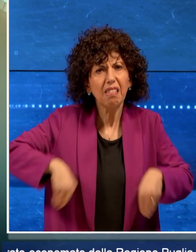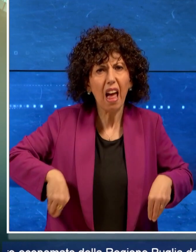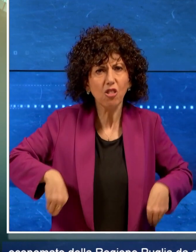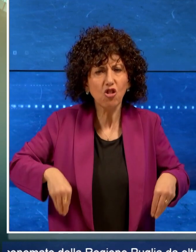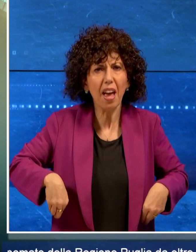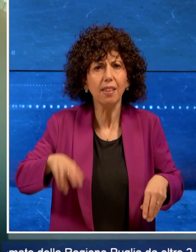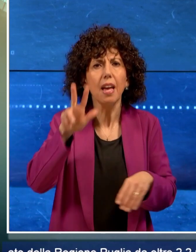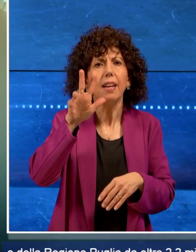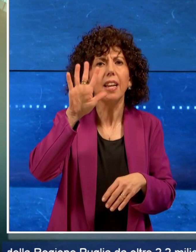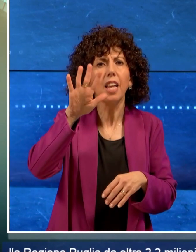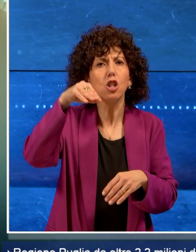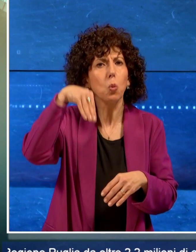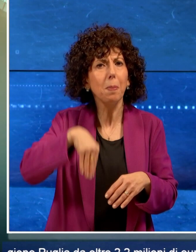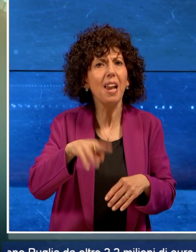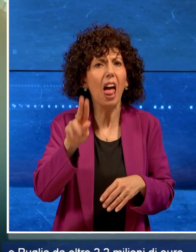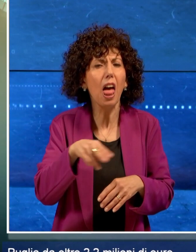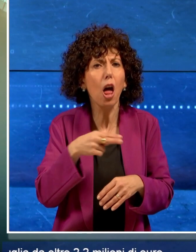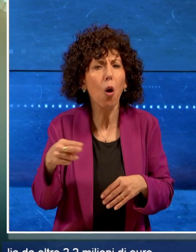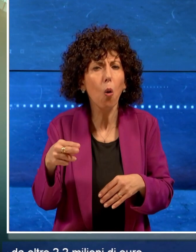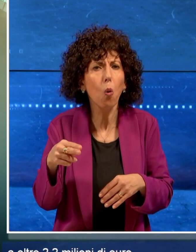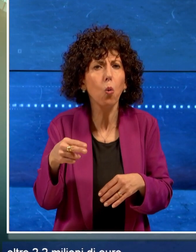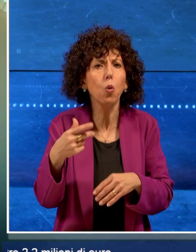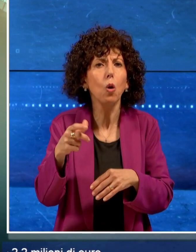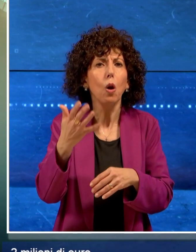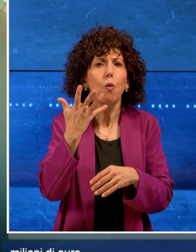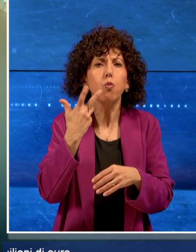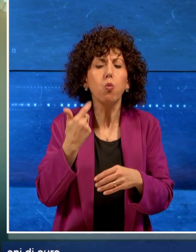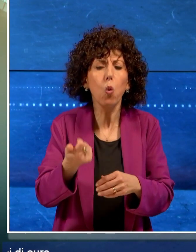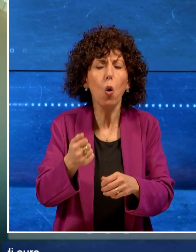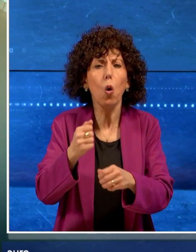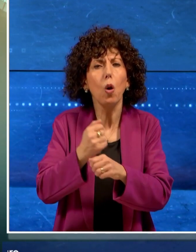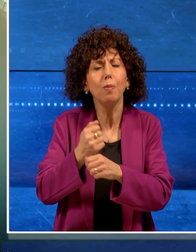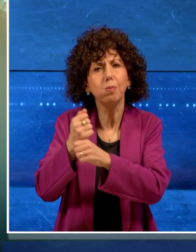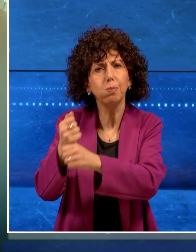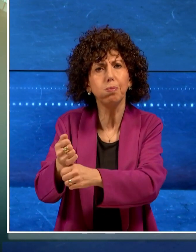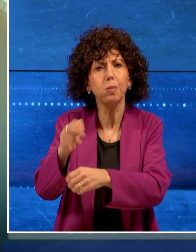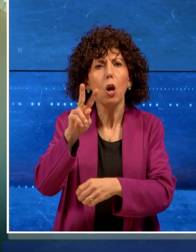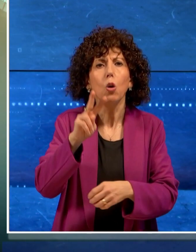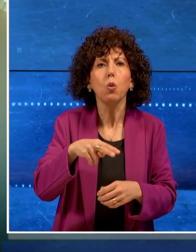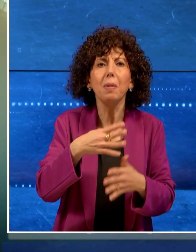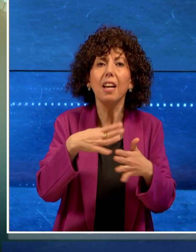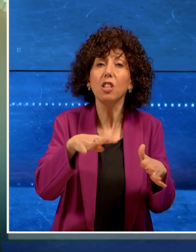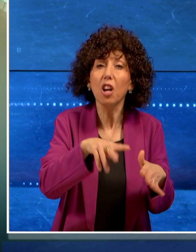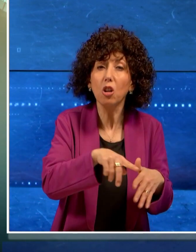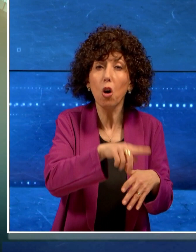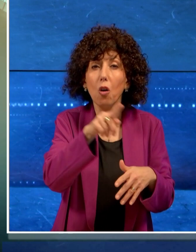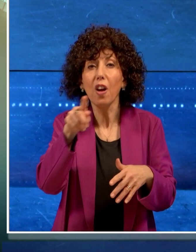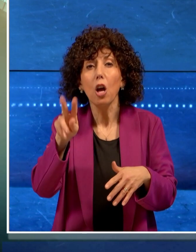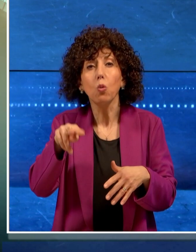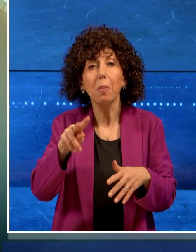35 mila euro per ottenere l'affidamento tra il 2019 e il